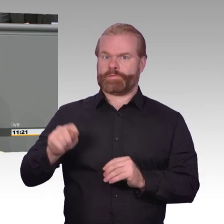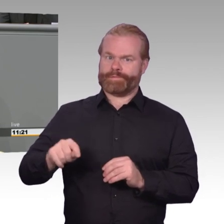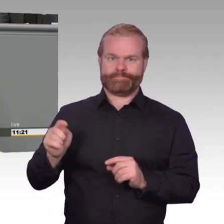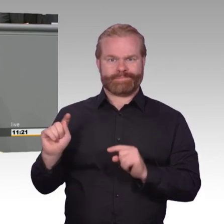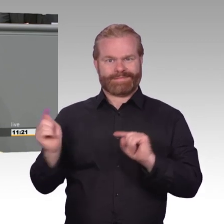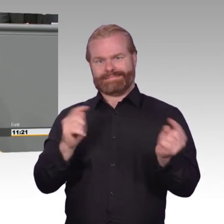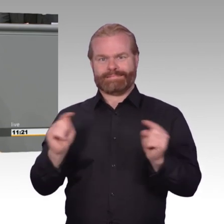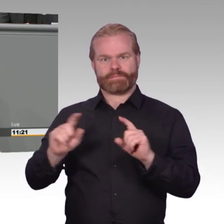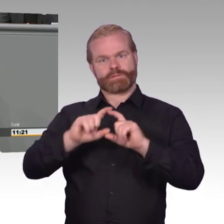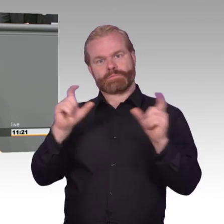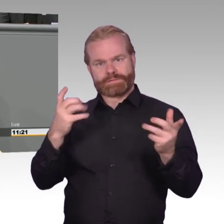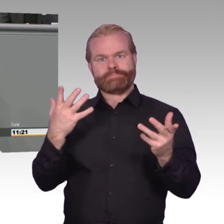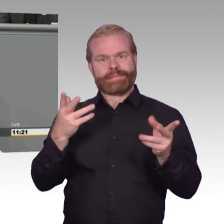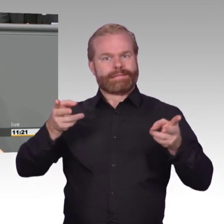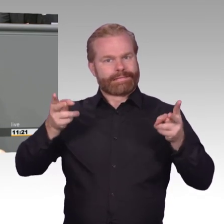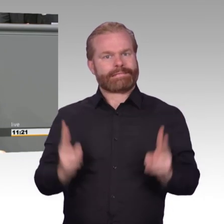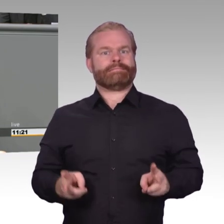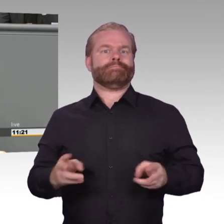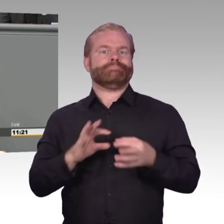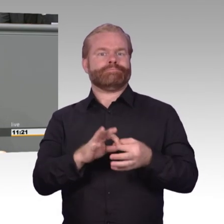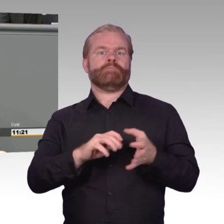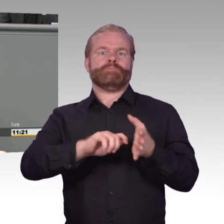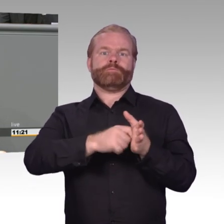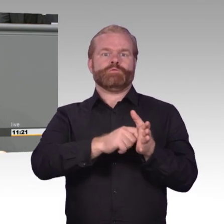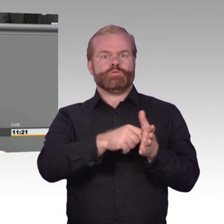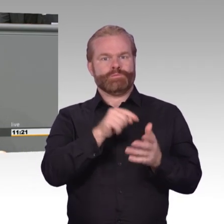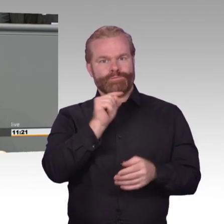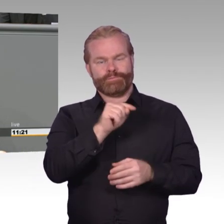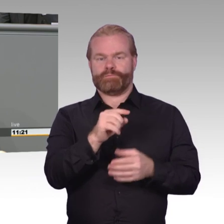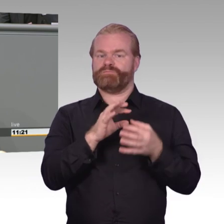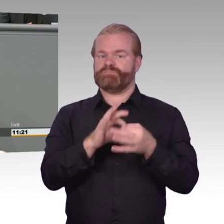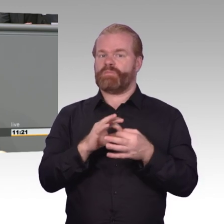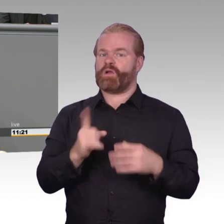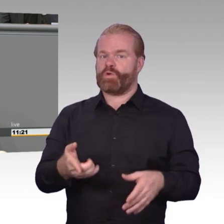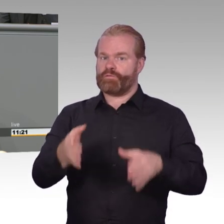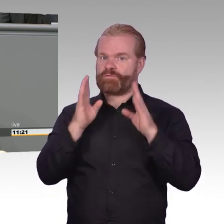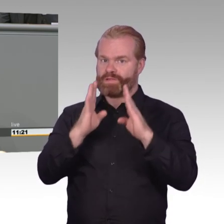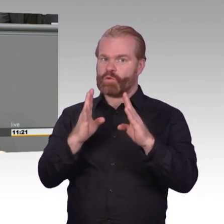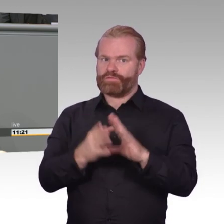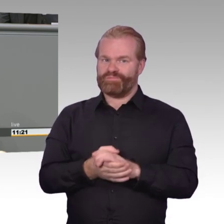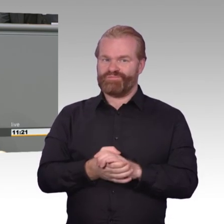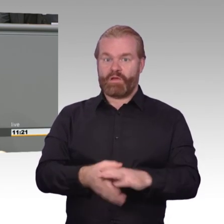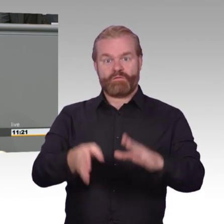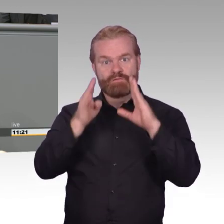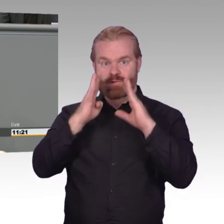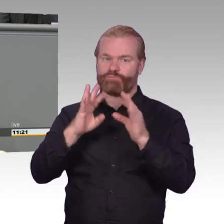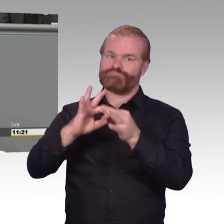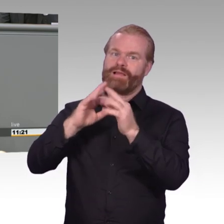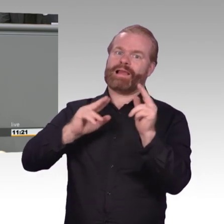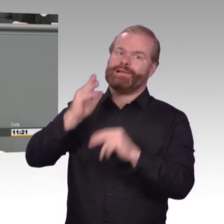die Politik die Freiheit der Bürger nicht mehr und mehr aushöhlt. Im Jahr 2008 stellte das Bundesverfassungsgericht fest, dass